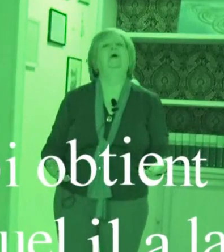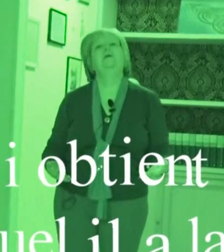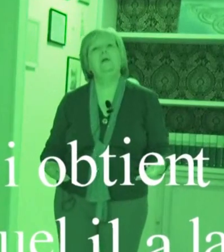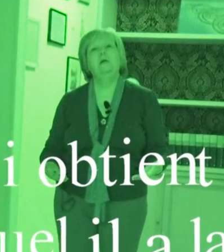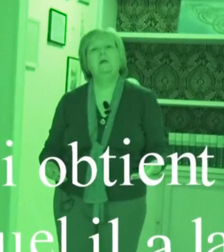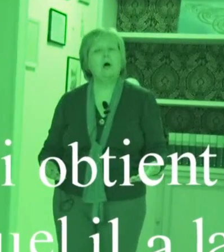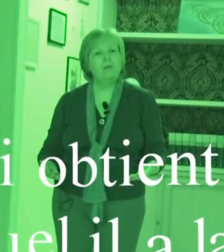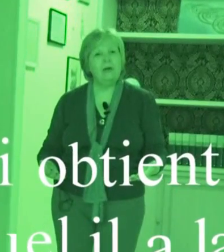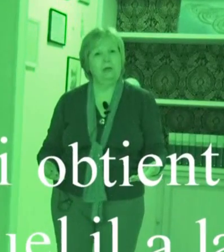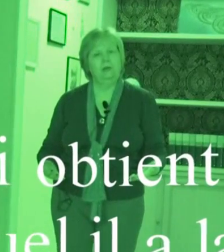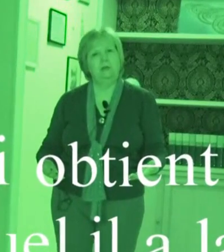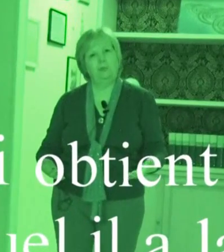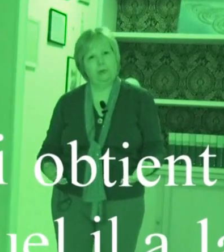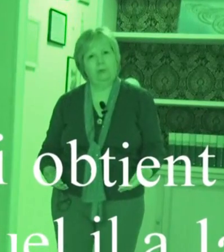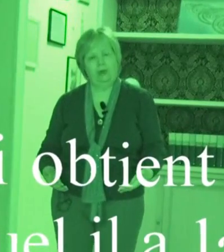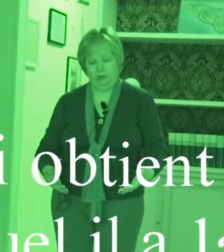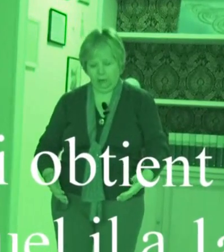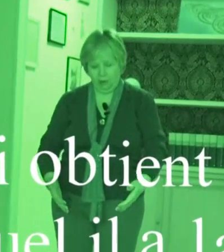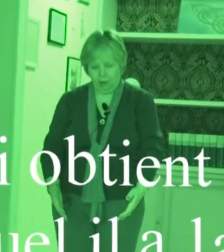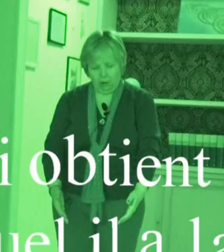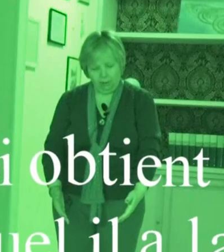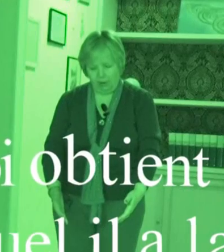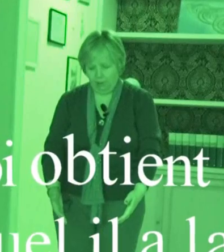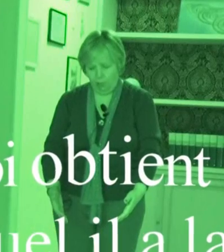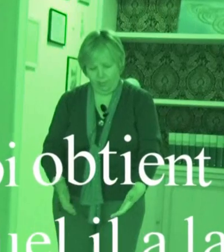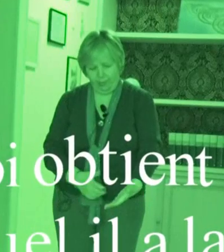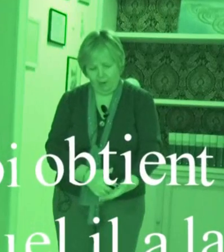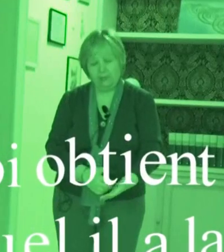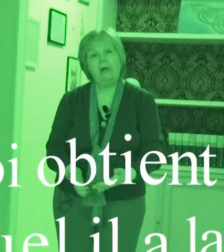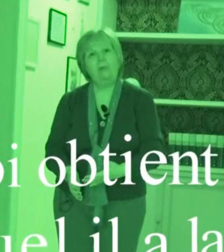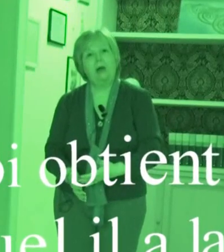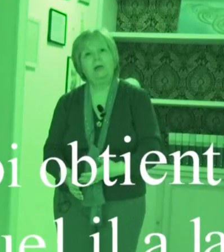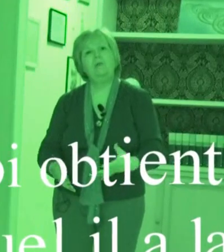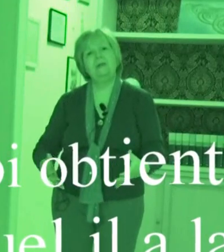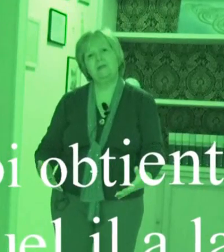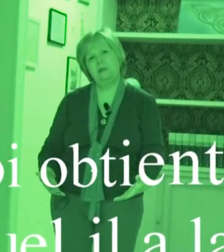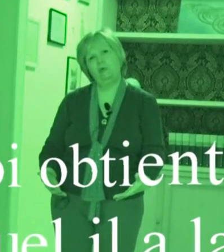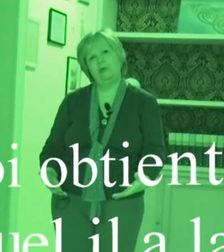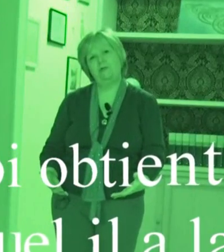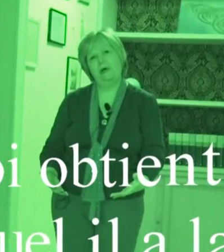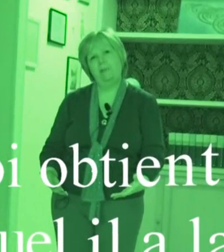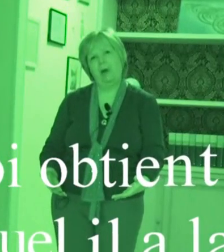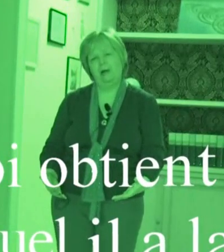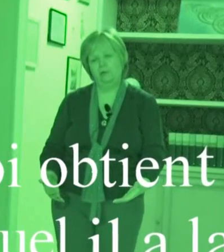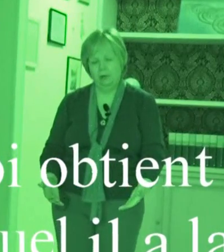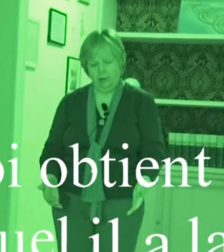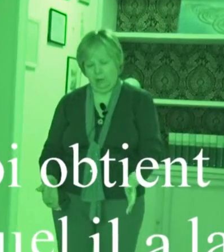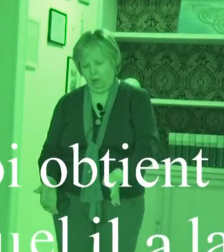di nove spostamenti tra le due palme delle mani, come se avessimo una sfera in mano. e